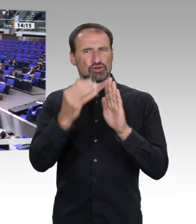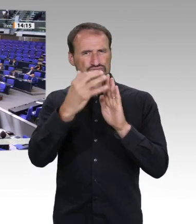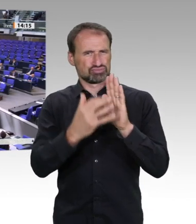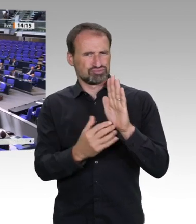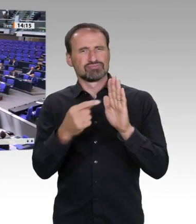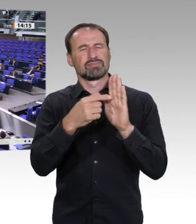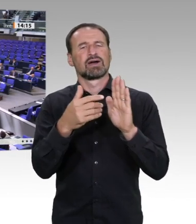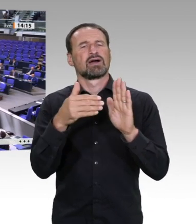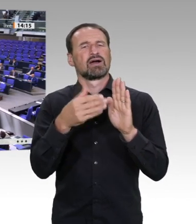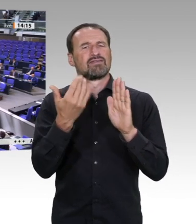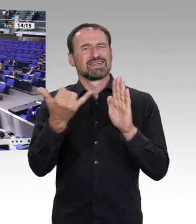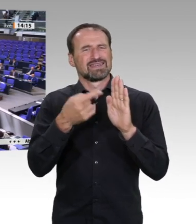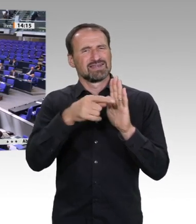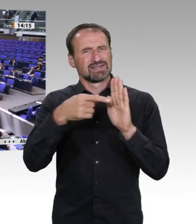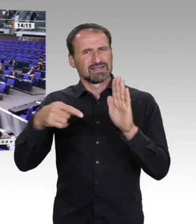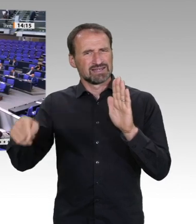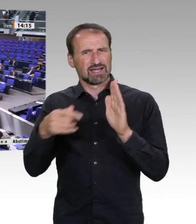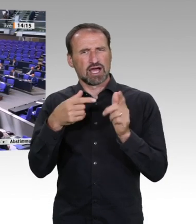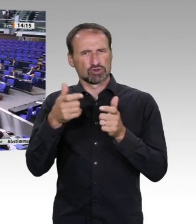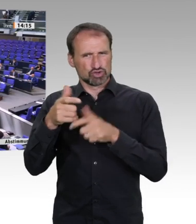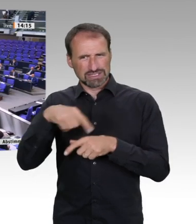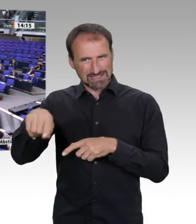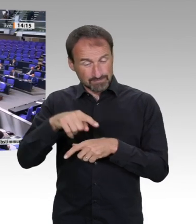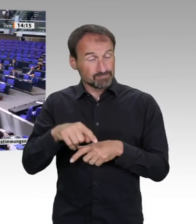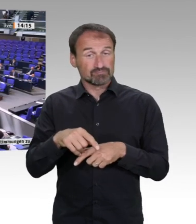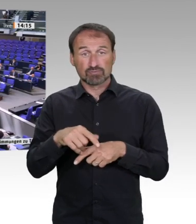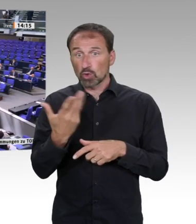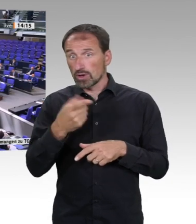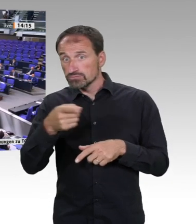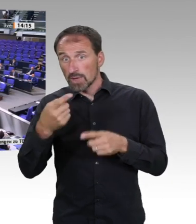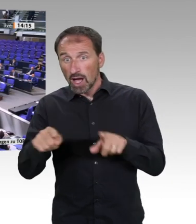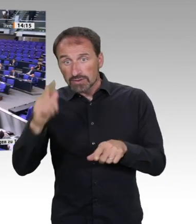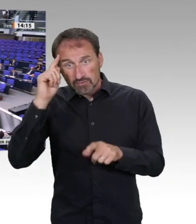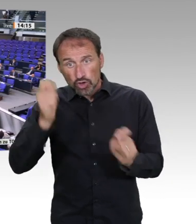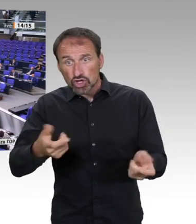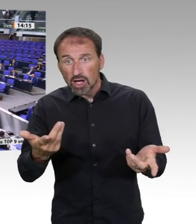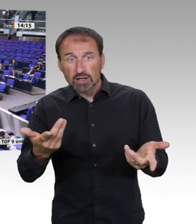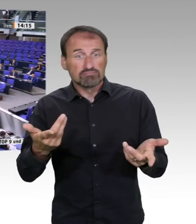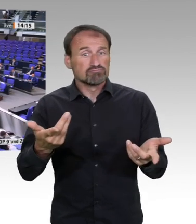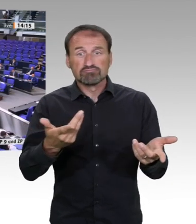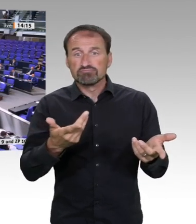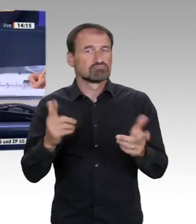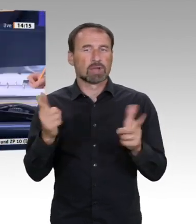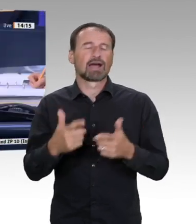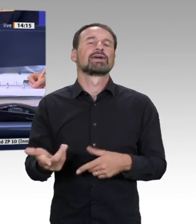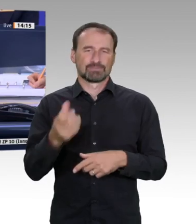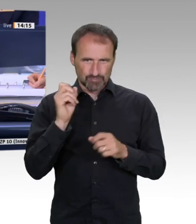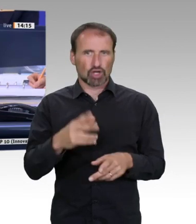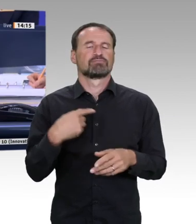Das sind die Linke, SPD, Bündnis 90, Grüne, CDU, CSU. Enthaltung der FDP. Der